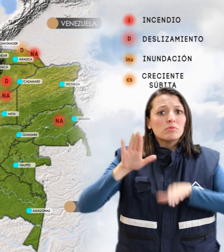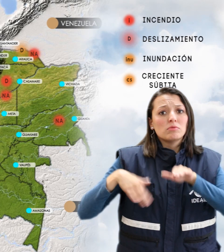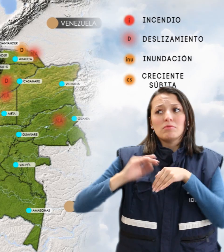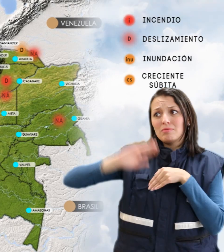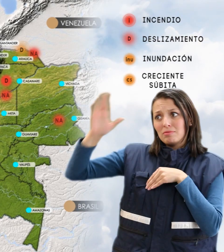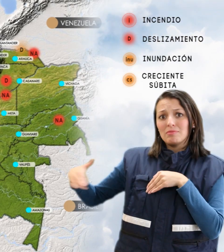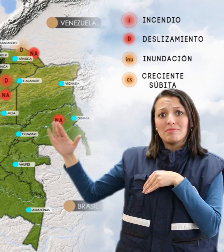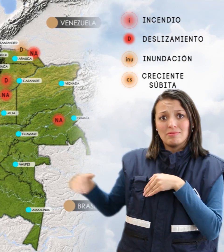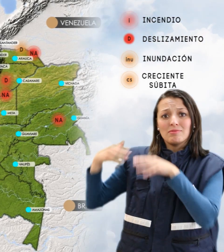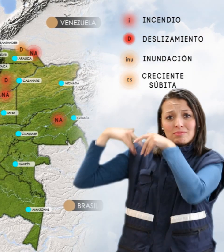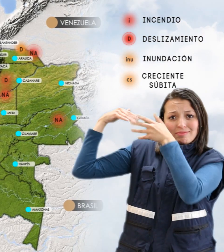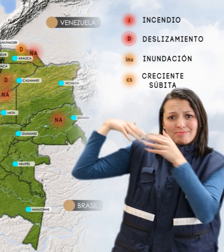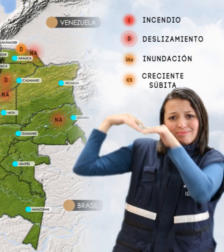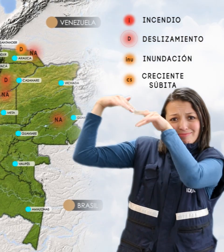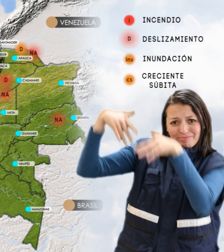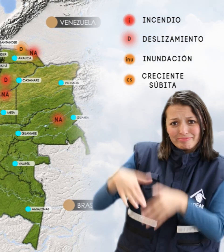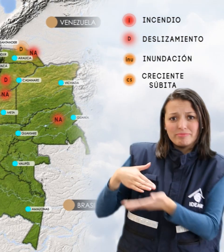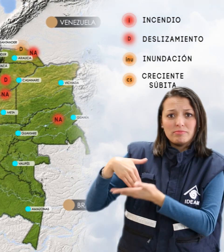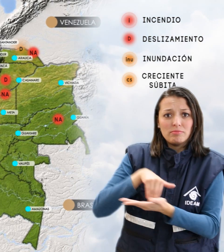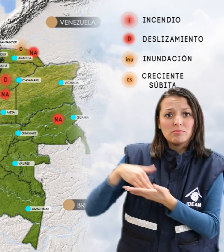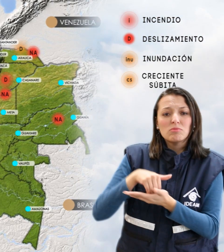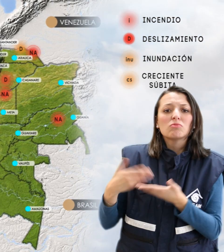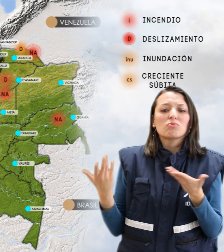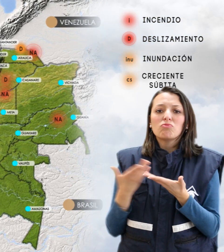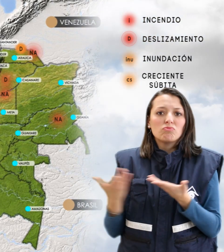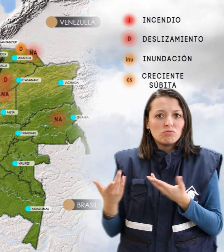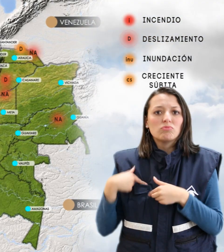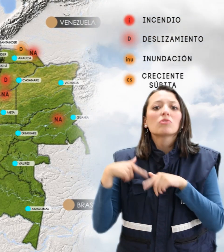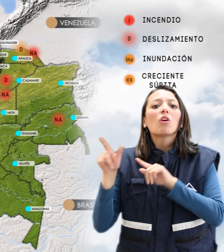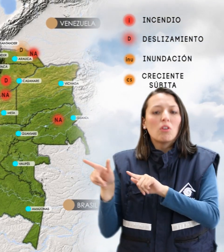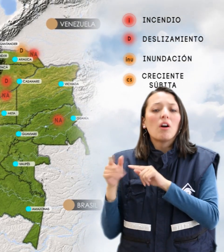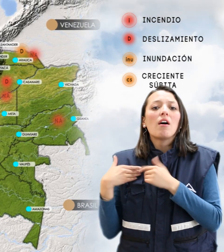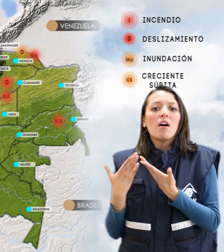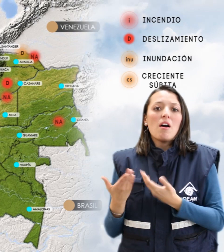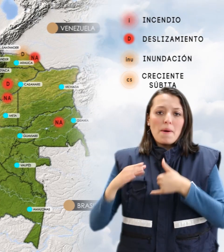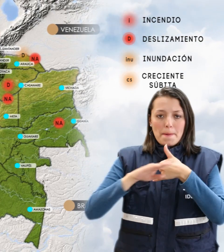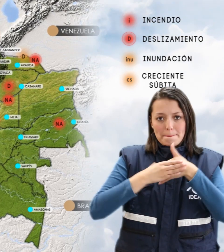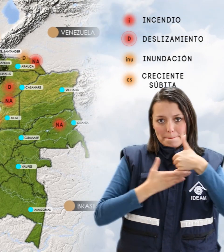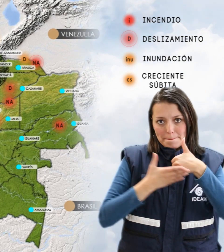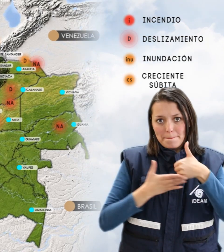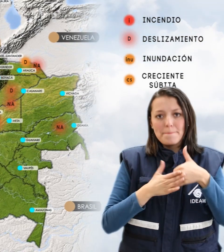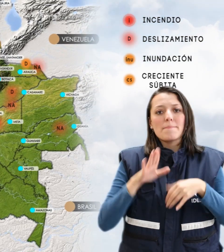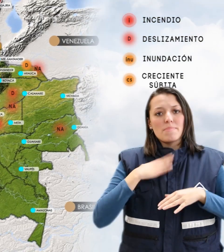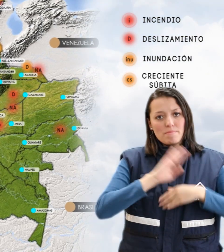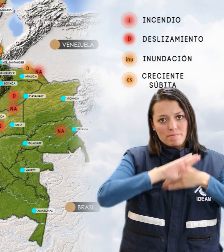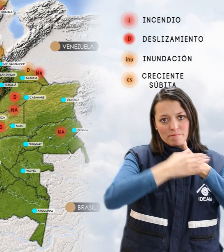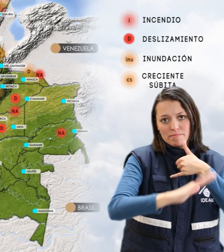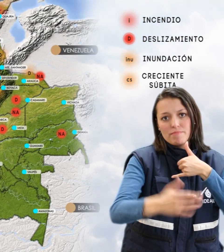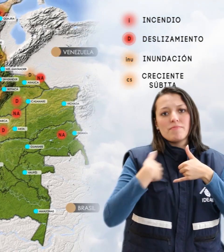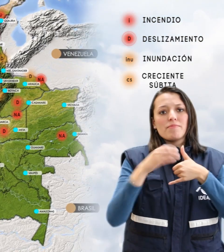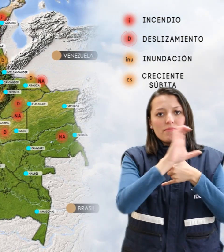deslizamientos de tierra en algunos sectores de alta pendiente localizados en las regiones Amazonía, Andina, Caribe,